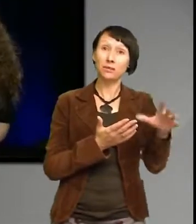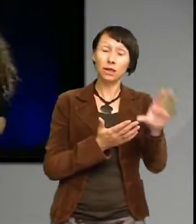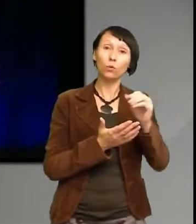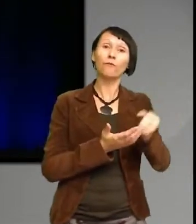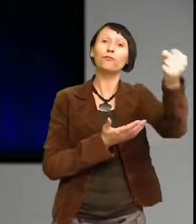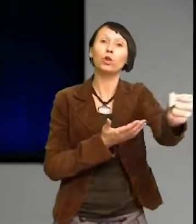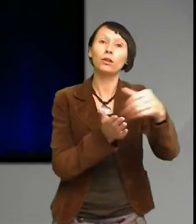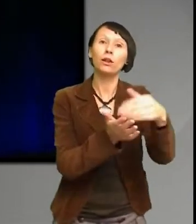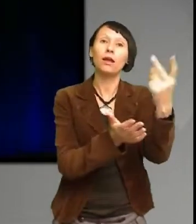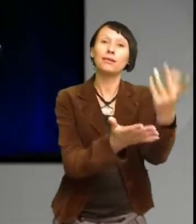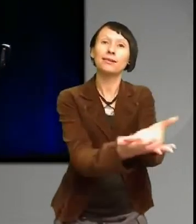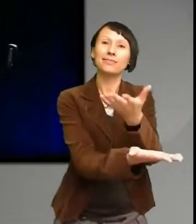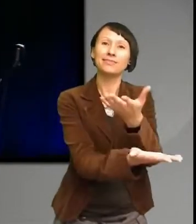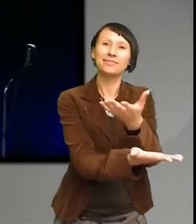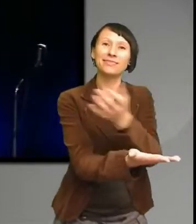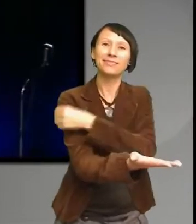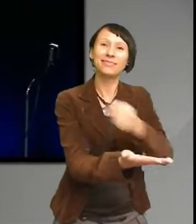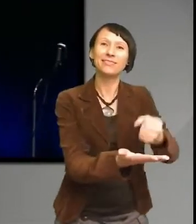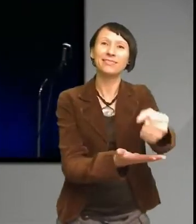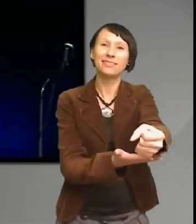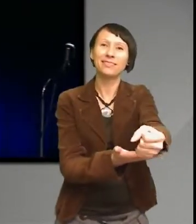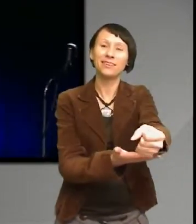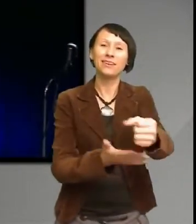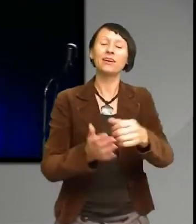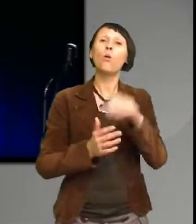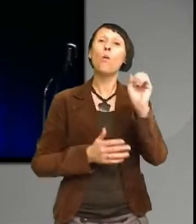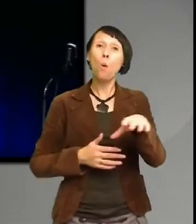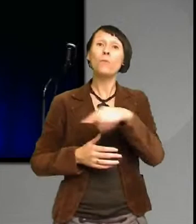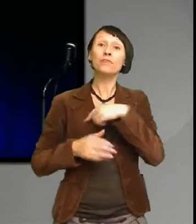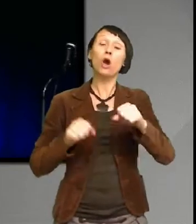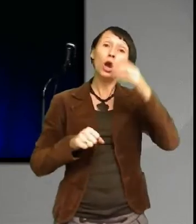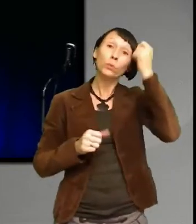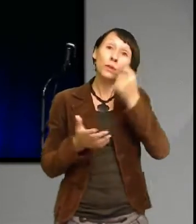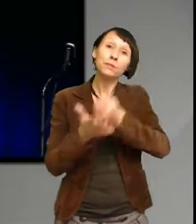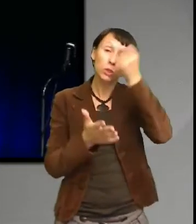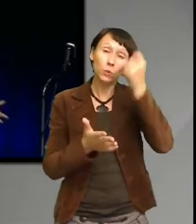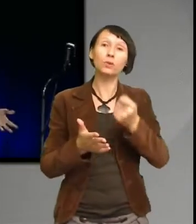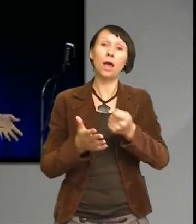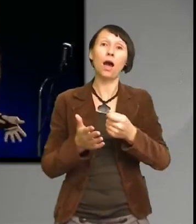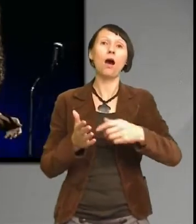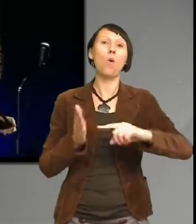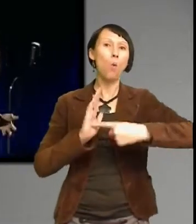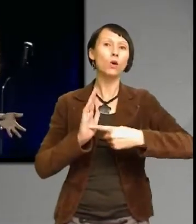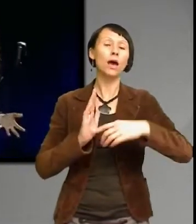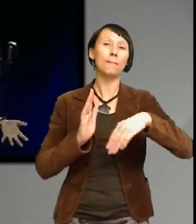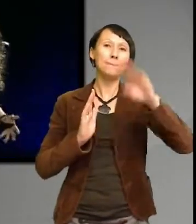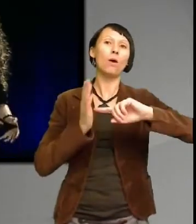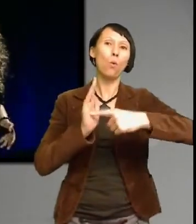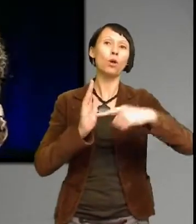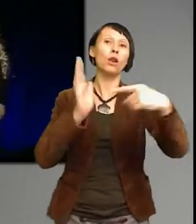för att beslut kring kemikalier ska kunna bli hållbara i längden då räcker det inte med starkare lagstiftning i